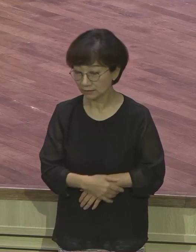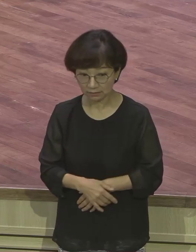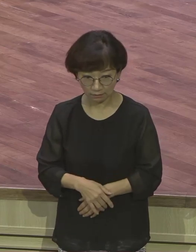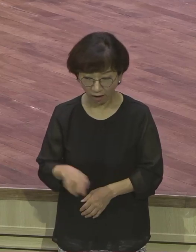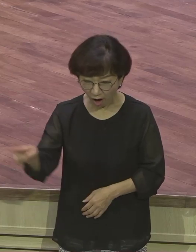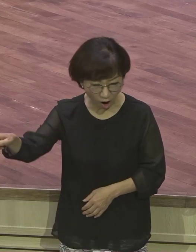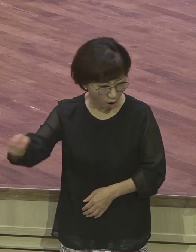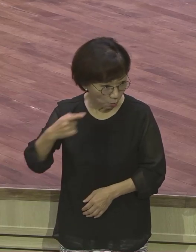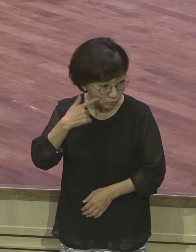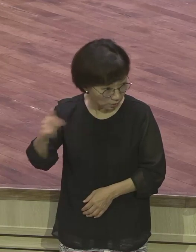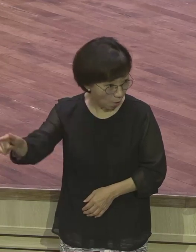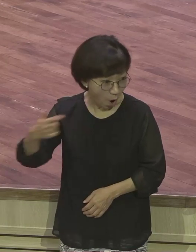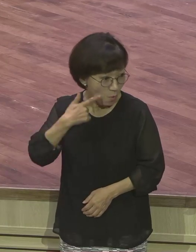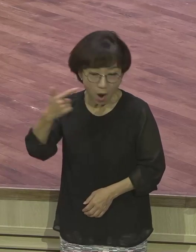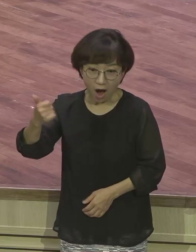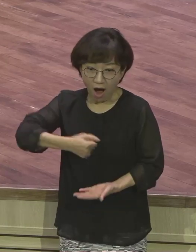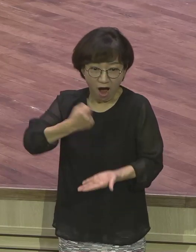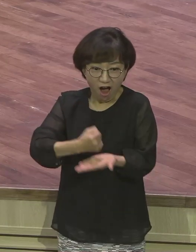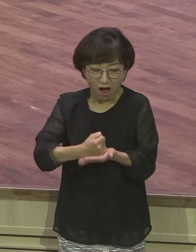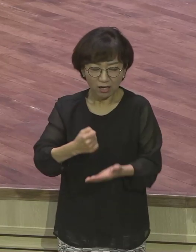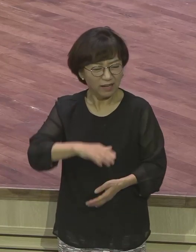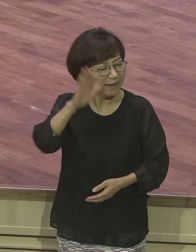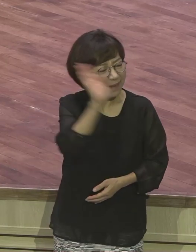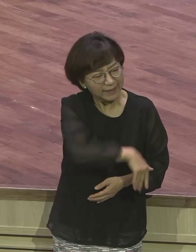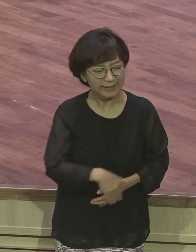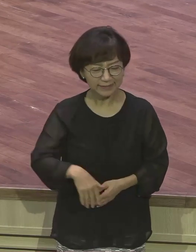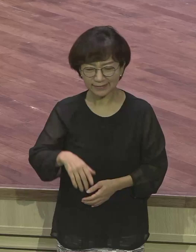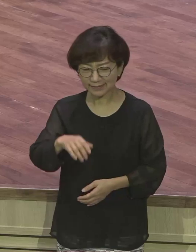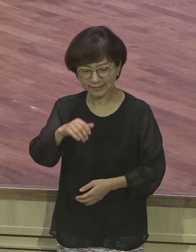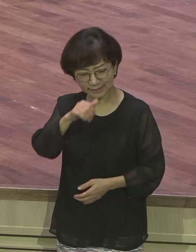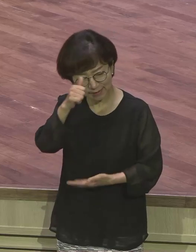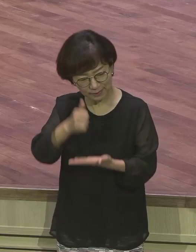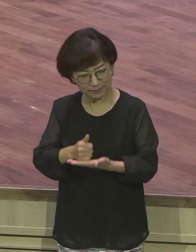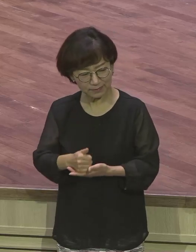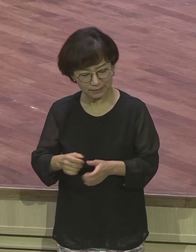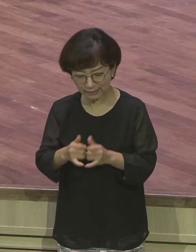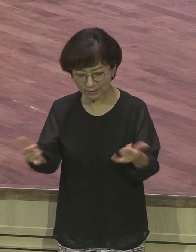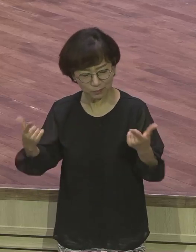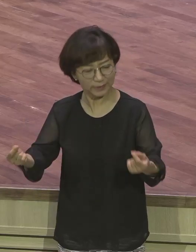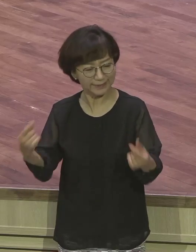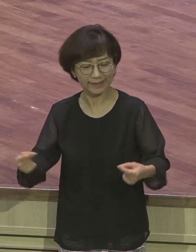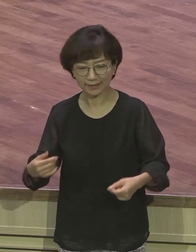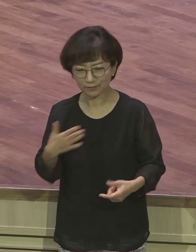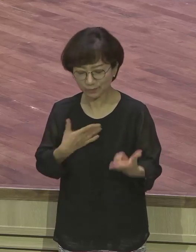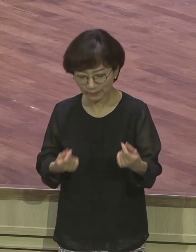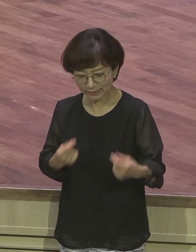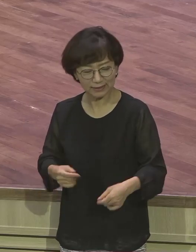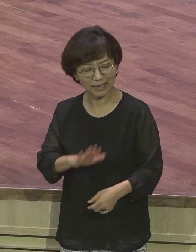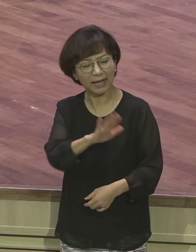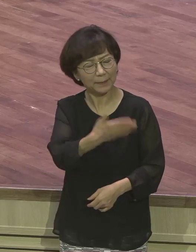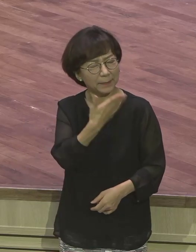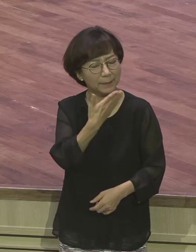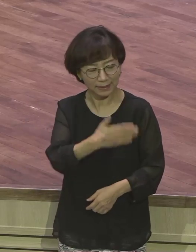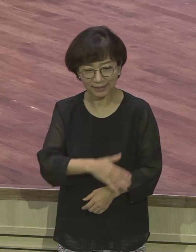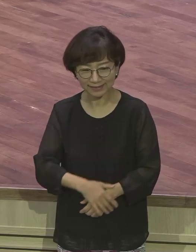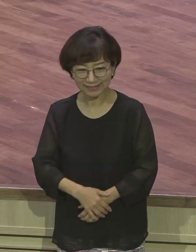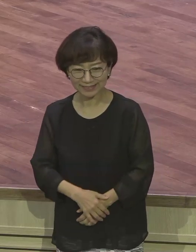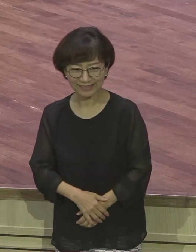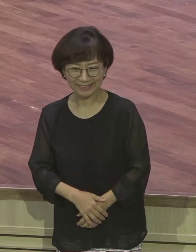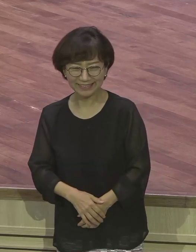장노님이 어떻게 장노도 그럴 수 있어 사람이야 사람 그 이스도 왜는 믿을 놈 한 놈 또 없어